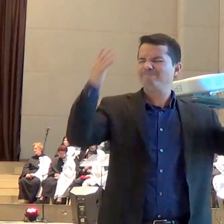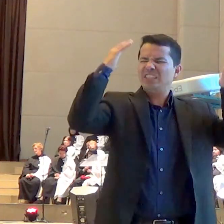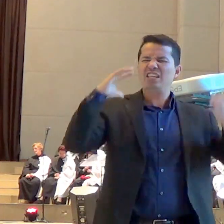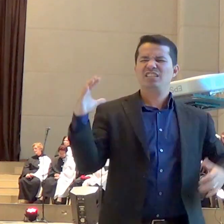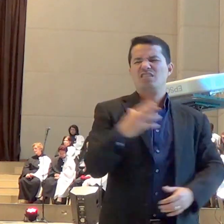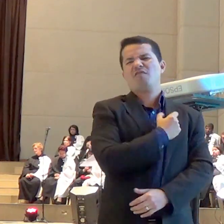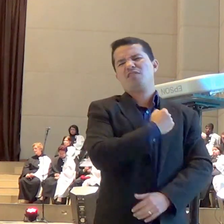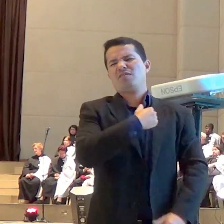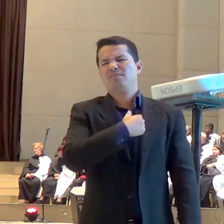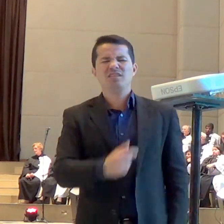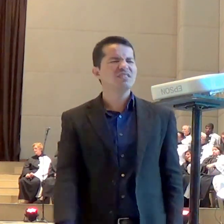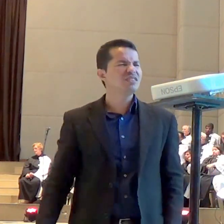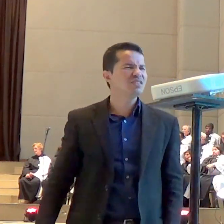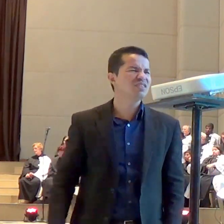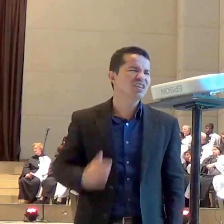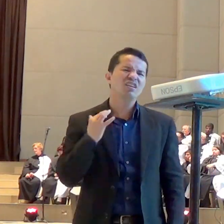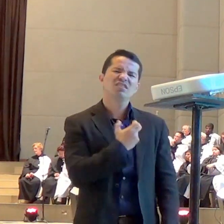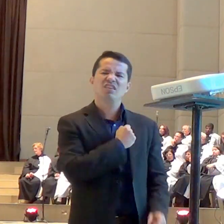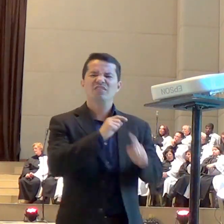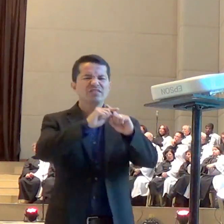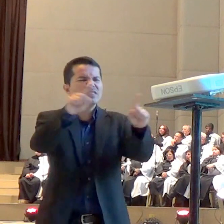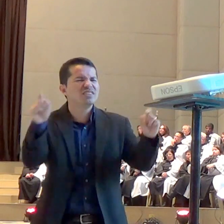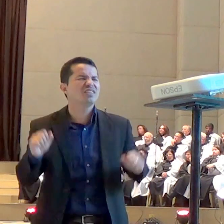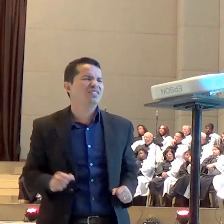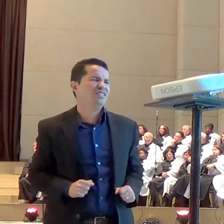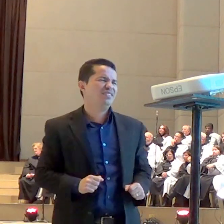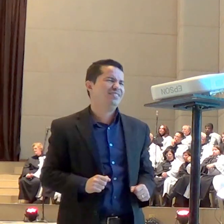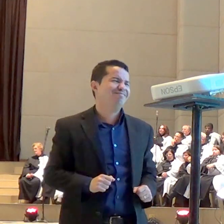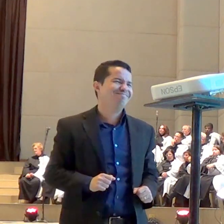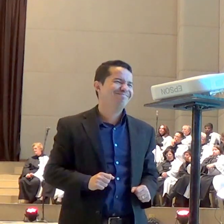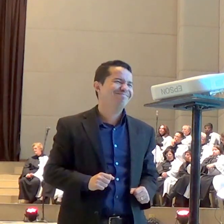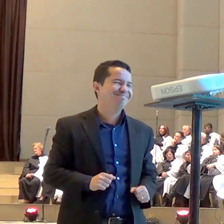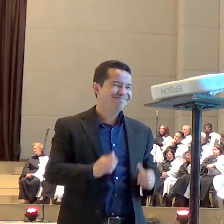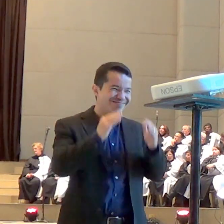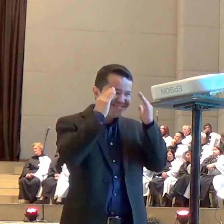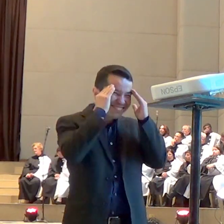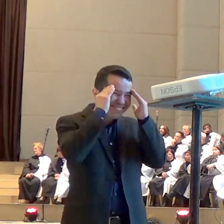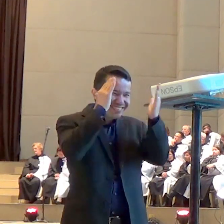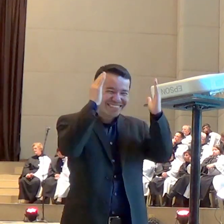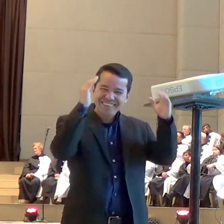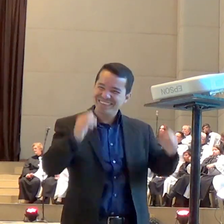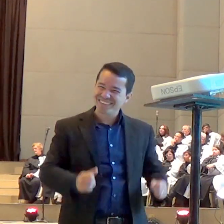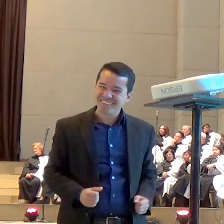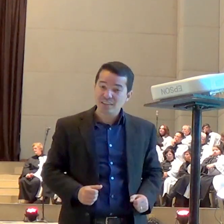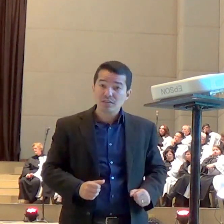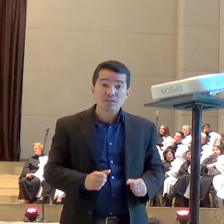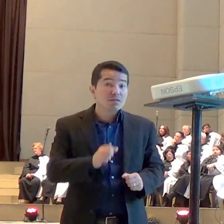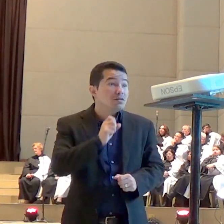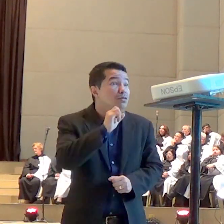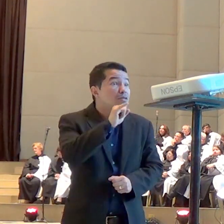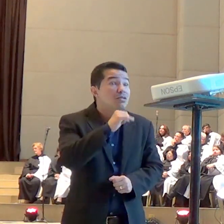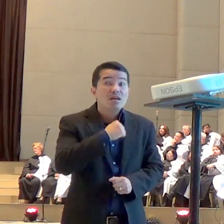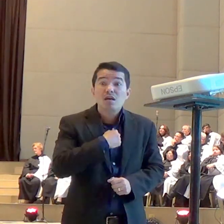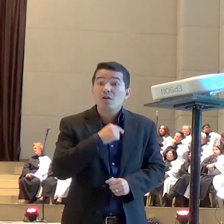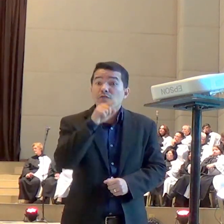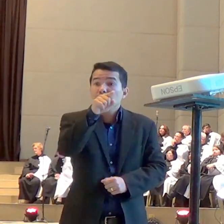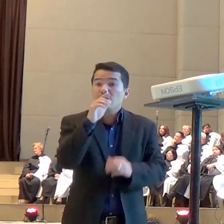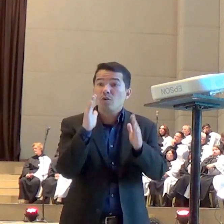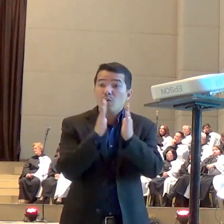é graça de Deus então quando a gente está orando coisas que eu não consigo entender que vão além da minha